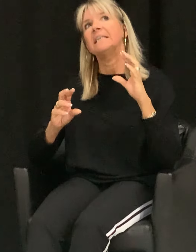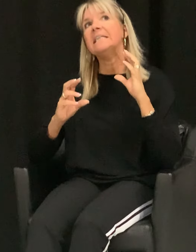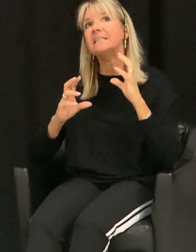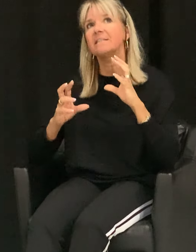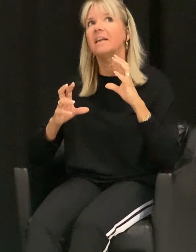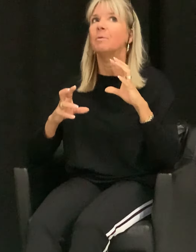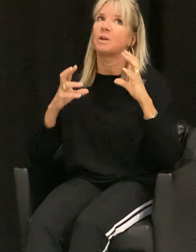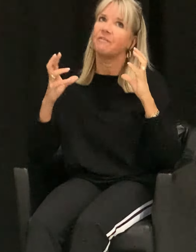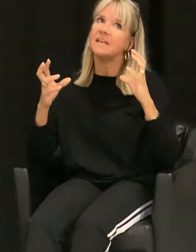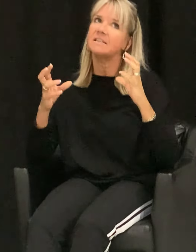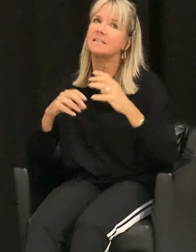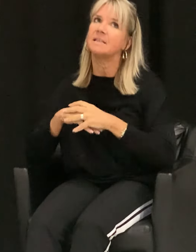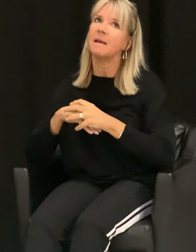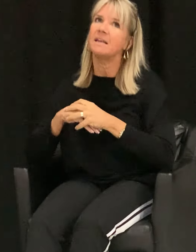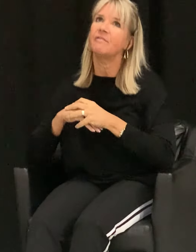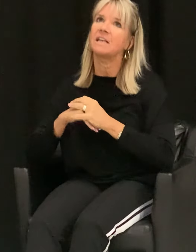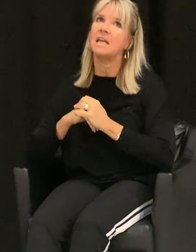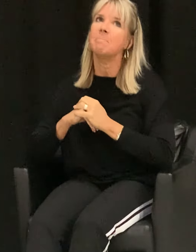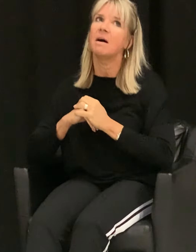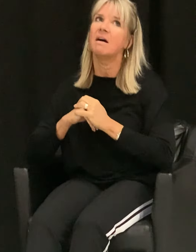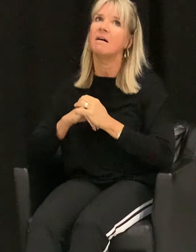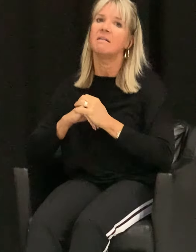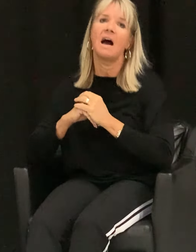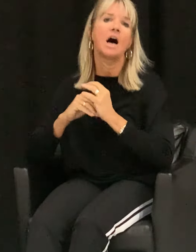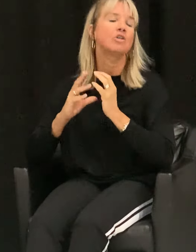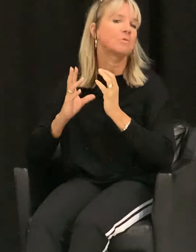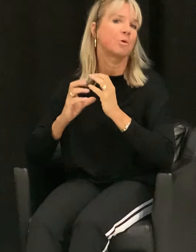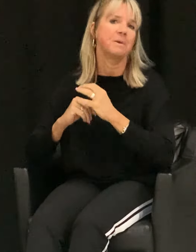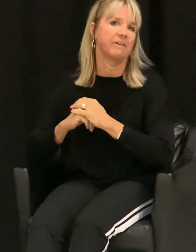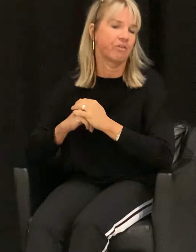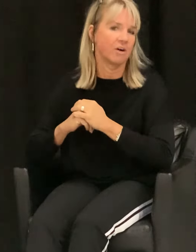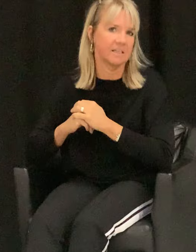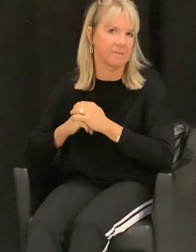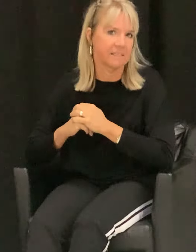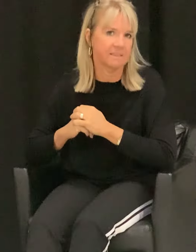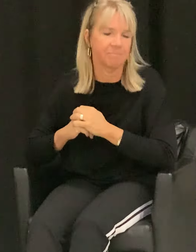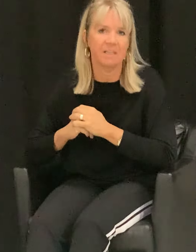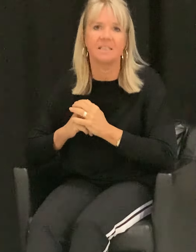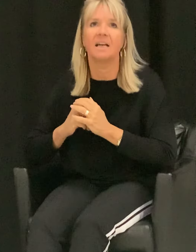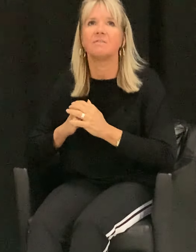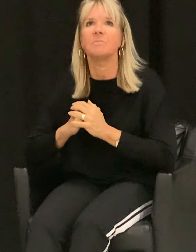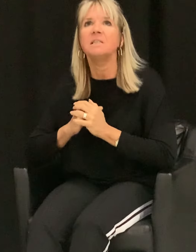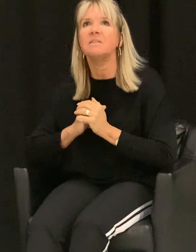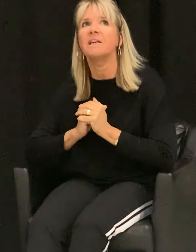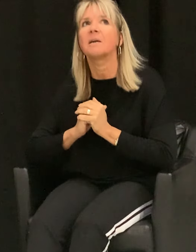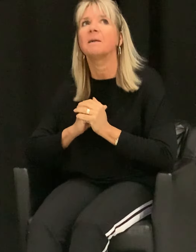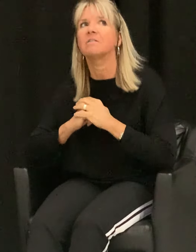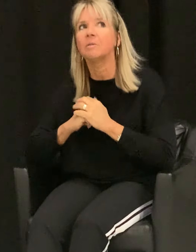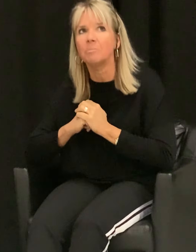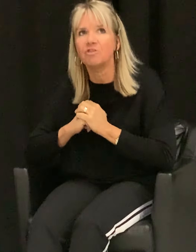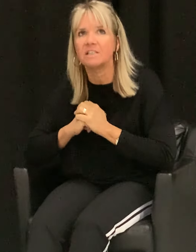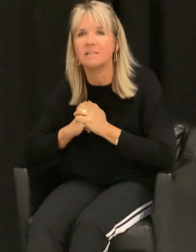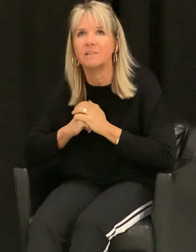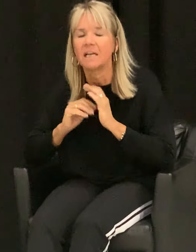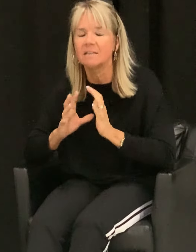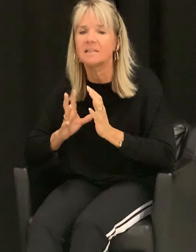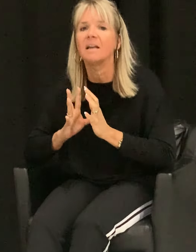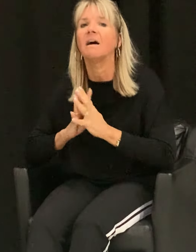Ich selber oder wir sind im Endeffekt immer Ausprobierfreunde gewesen. Das heißt, für mich wäre bei so einem Festival ganz klar